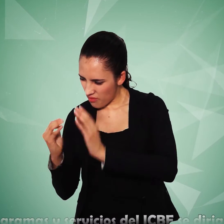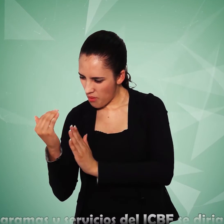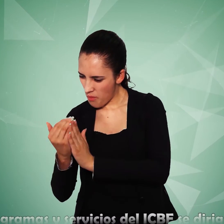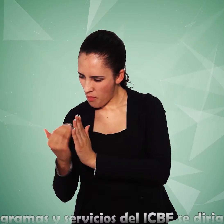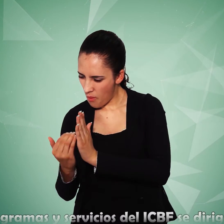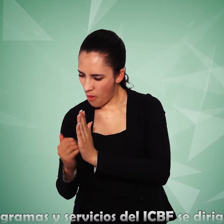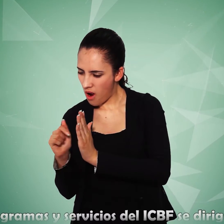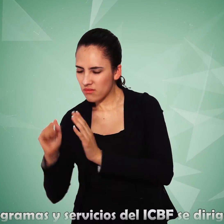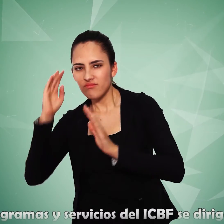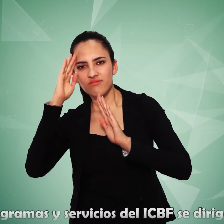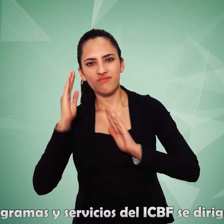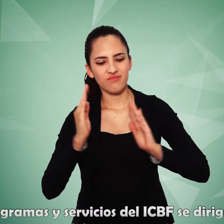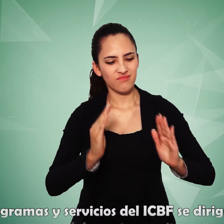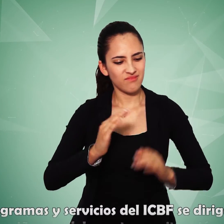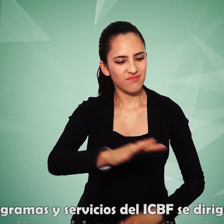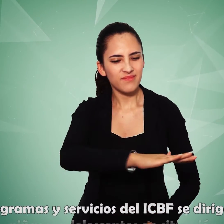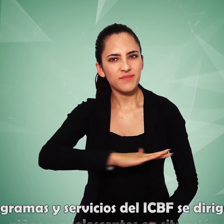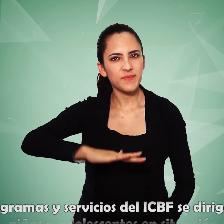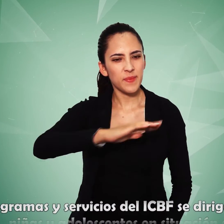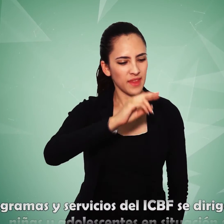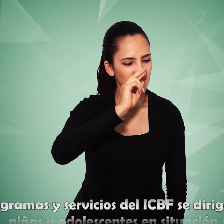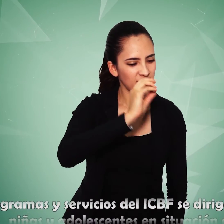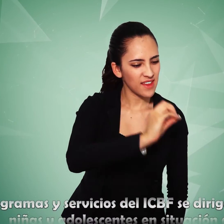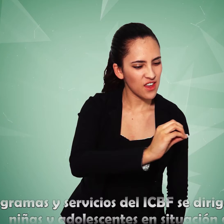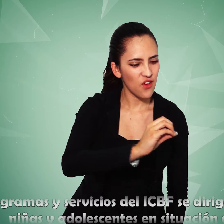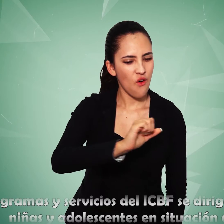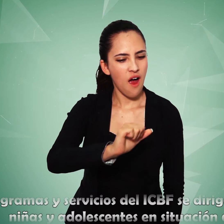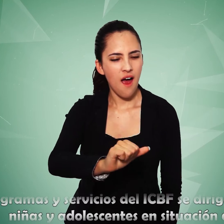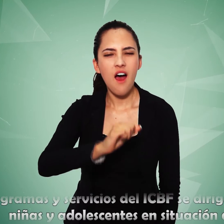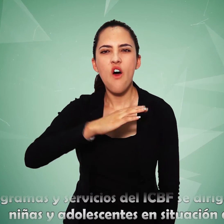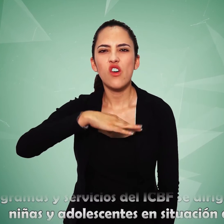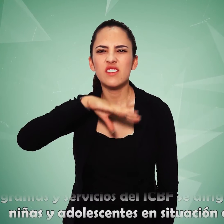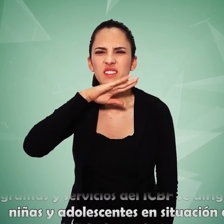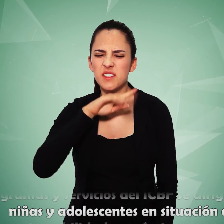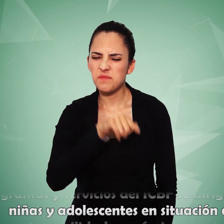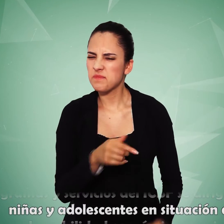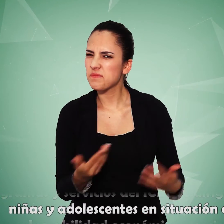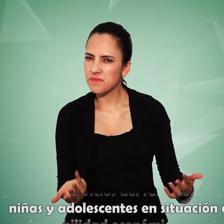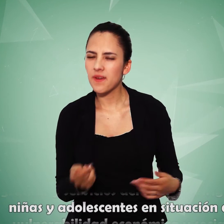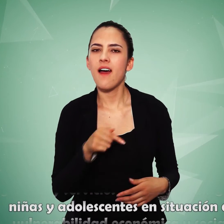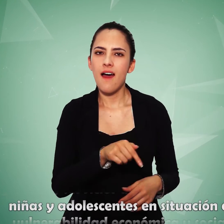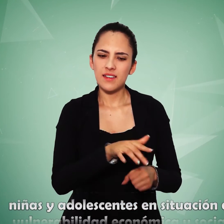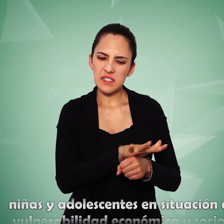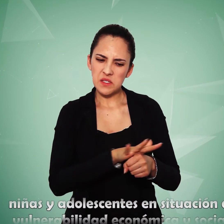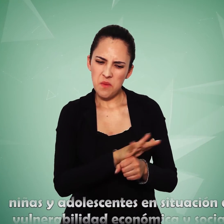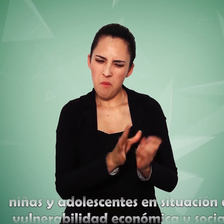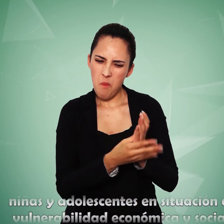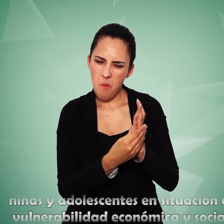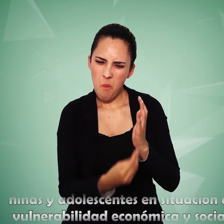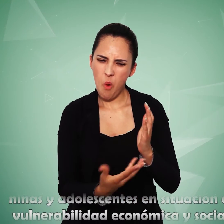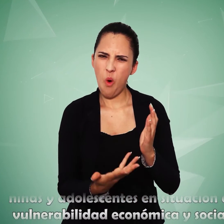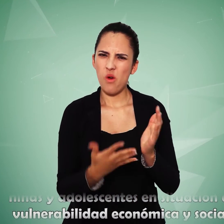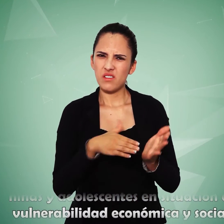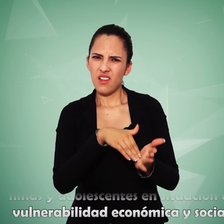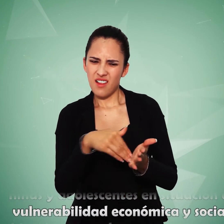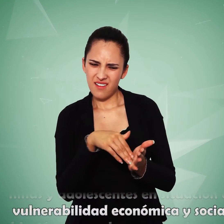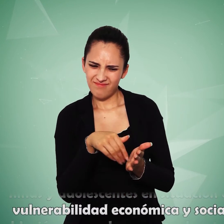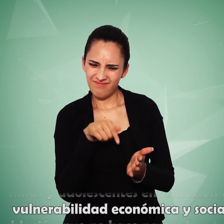Los programas y servicios del ICBF se dirigen a niños, niñas y adolescentes en situación de vulnerabilidad económica y social.